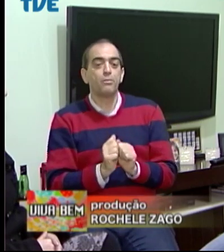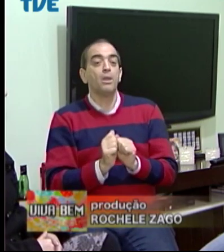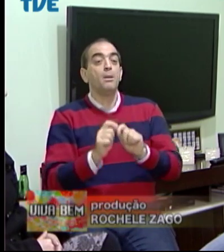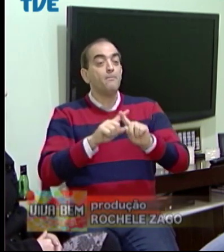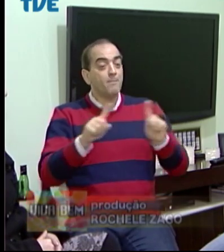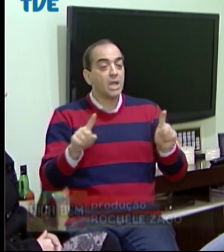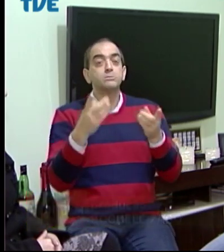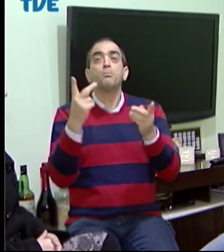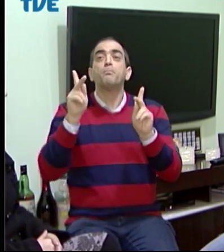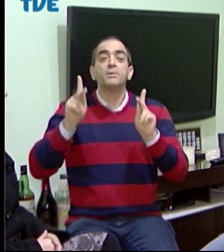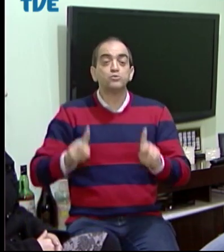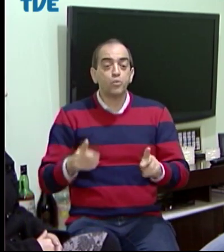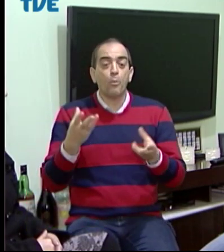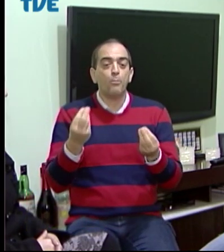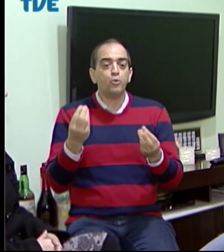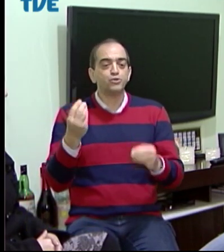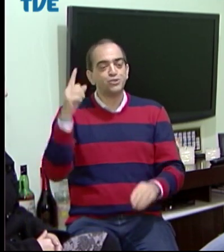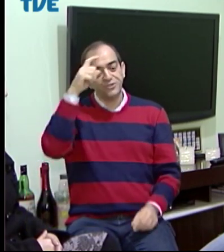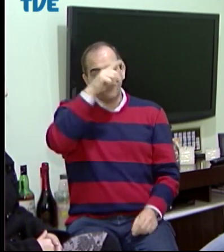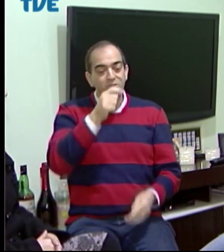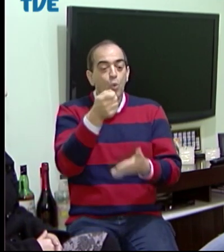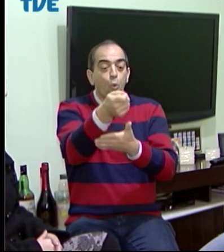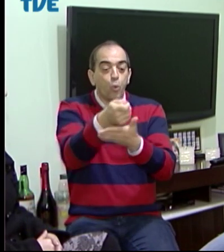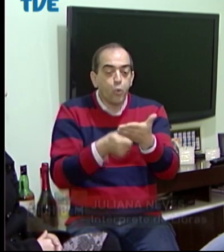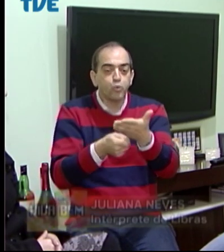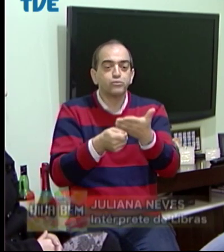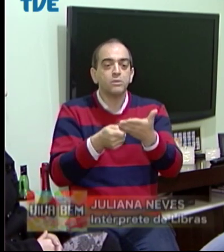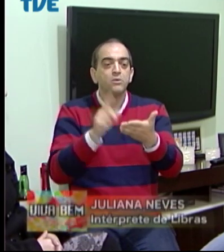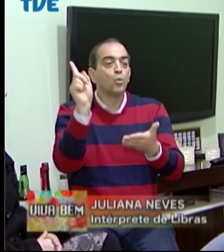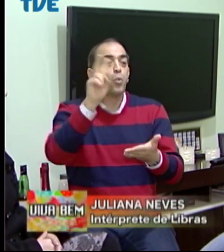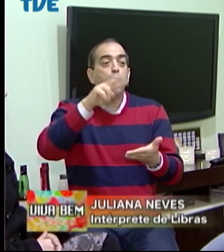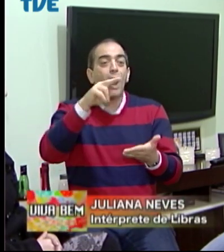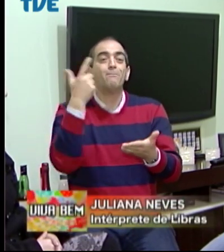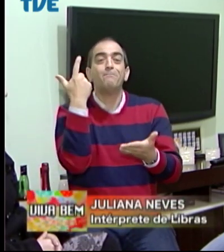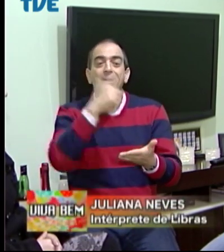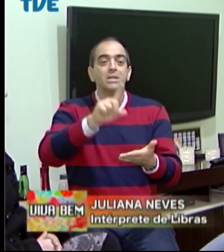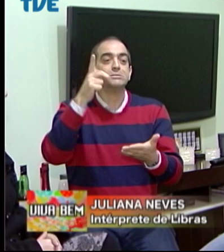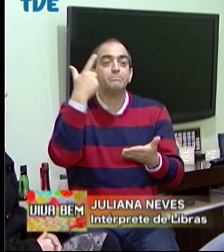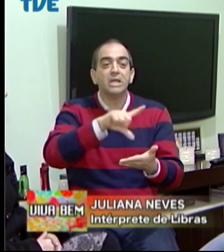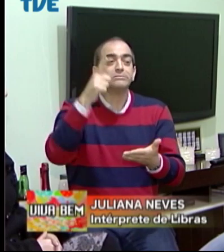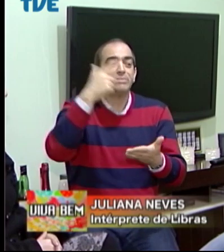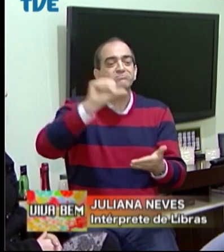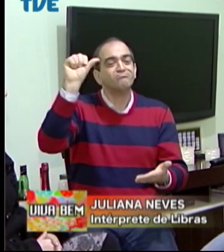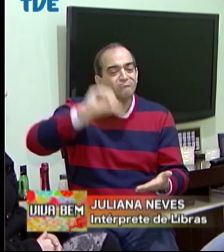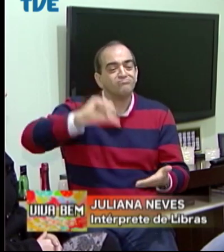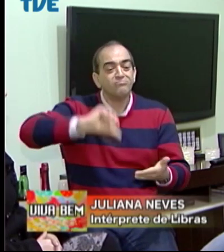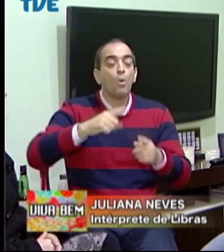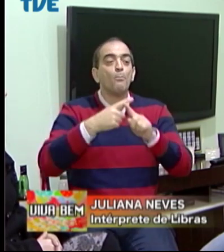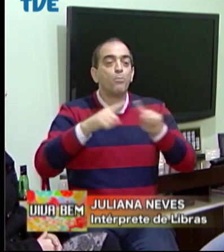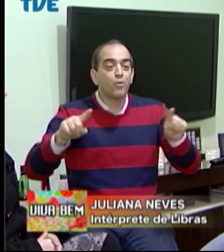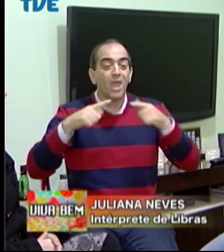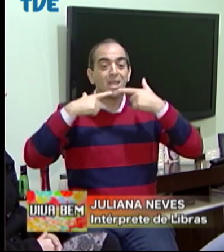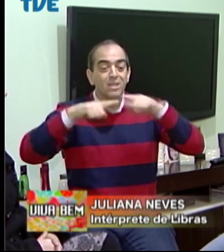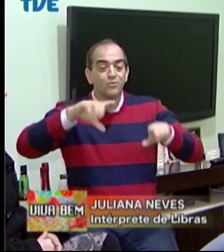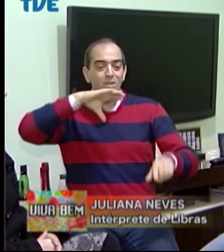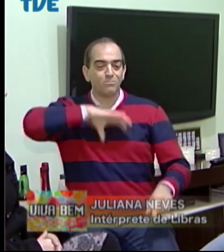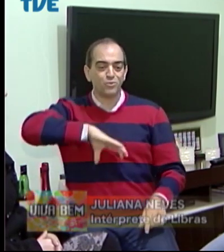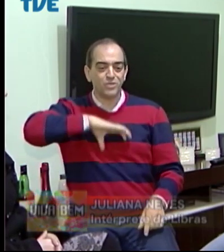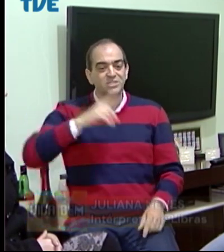limitado, né? Mas, assim, muitas pessoas têm dificuldade também de passar em concurso público. Os surdos rodam